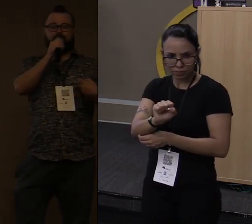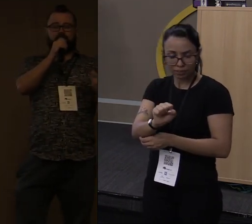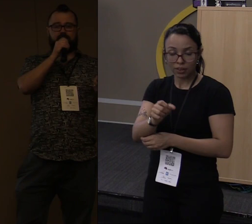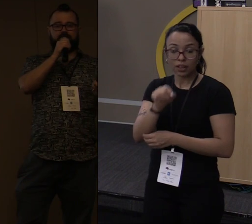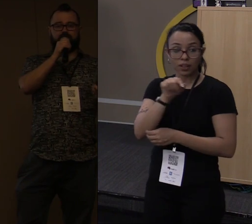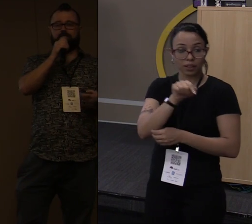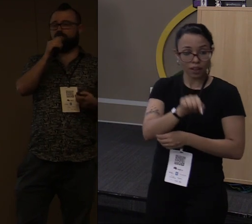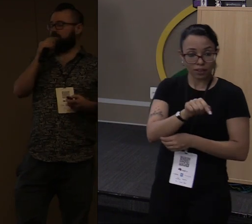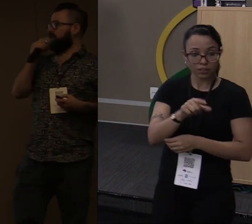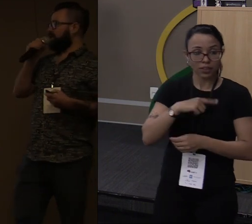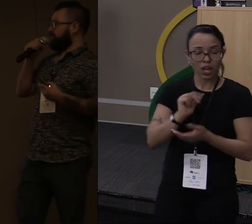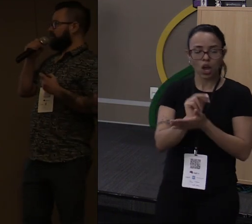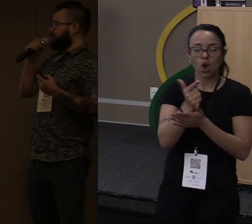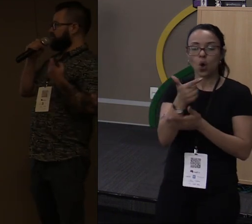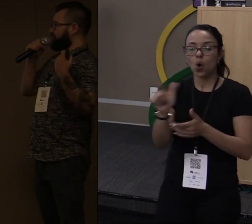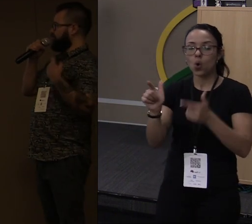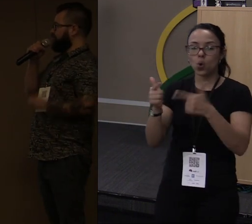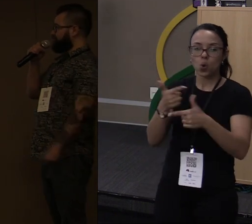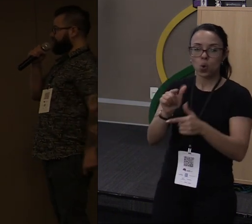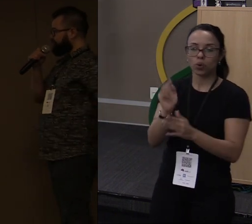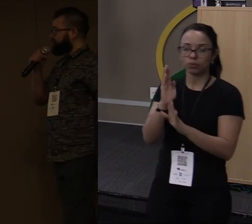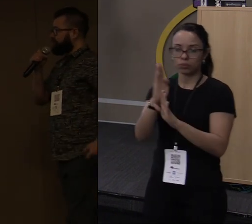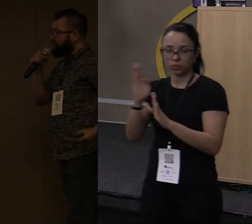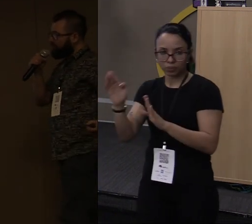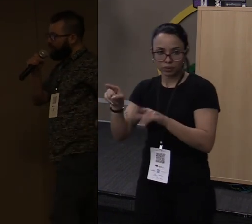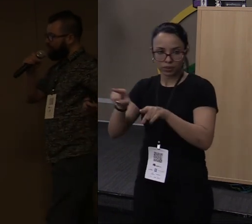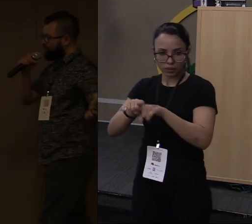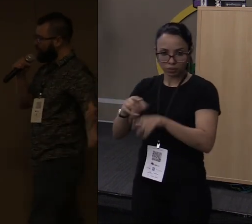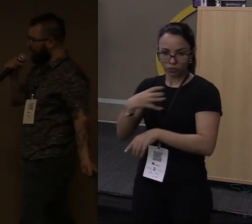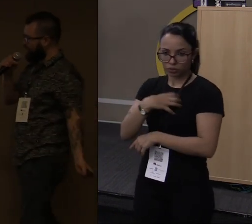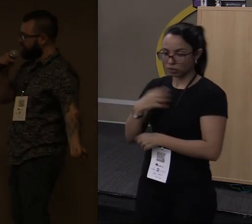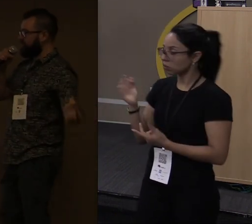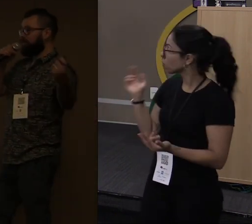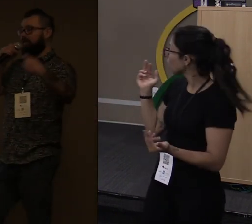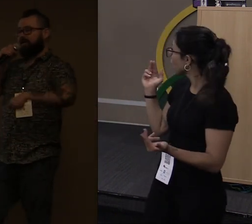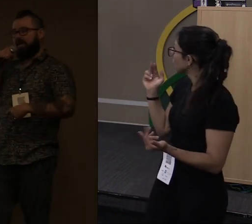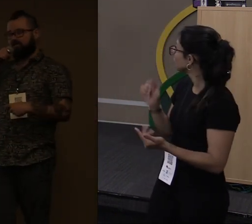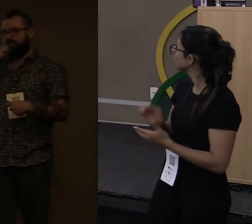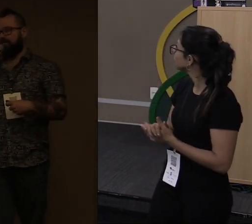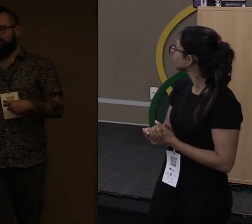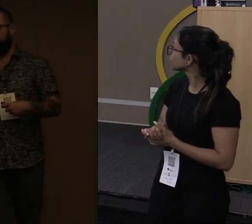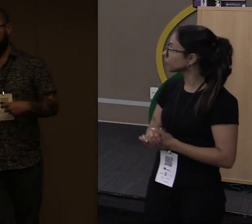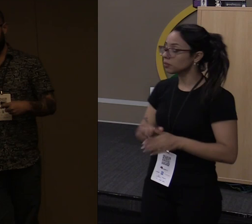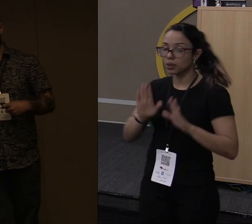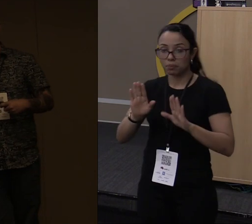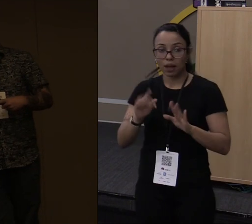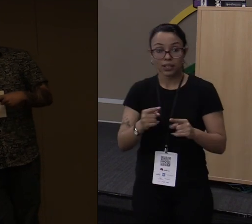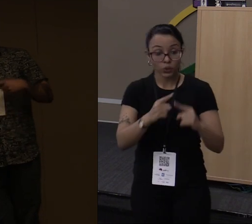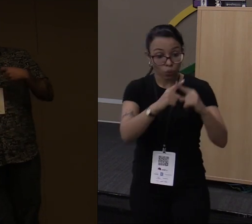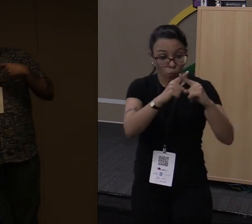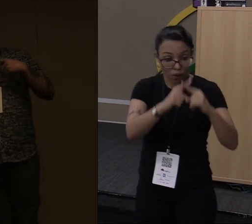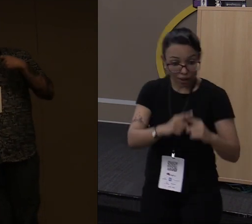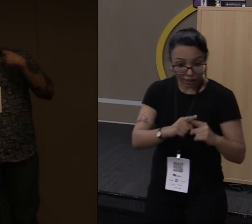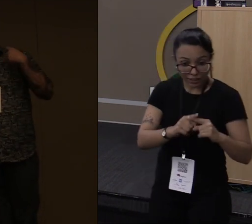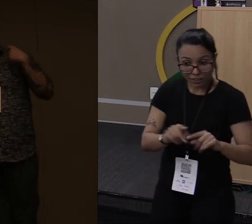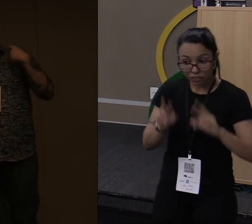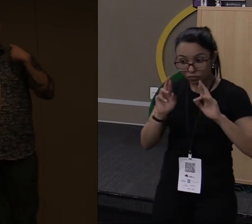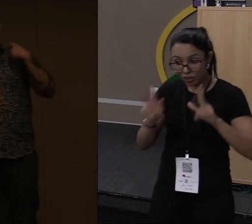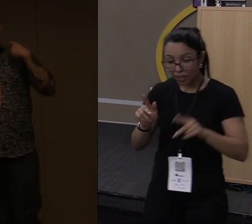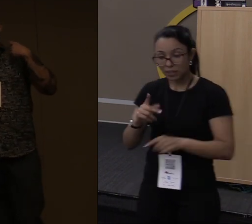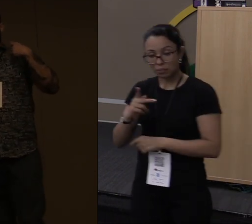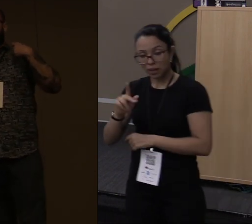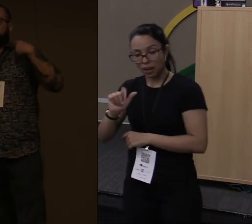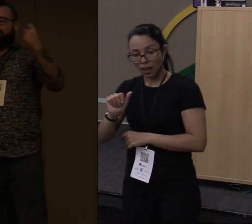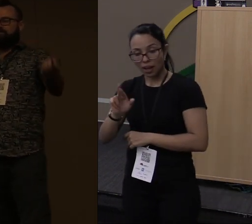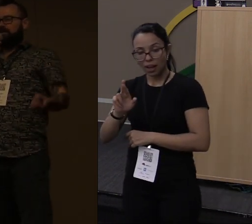esse tipo de característica. Bom, mas concorrência é diferente de paralelismo. Porque a concorrência